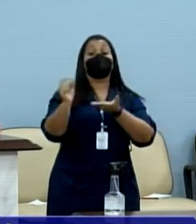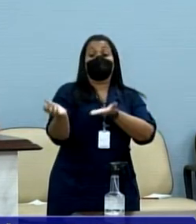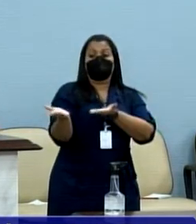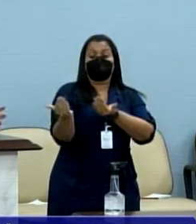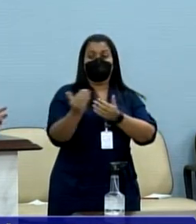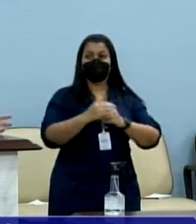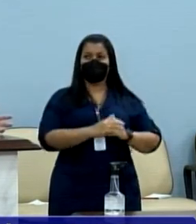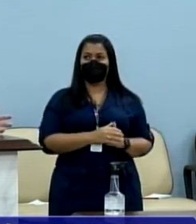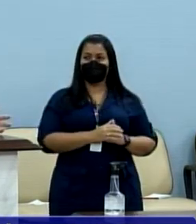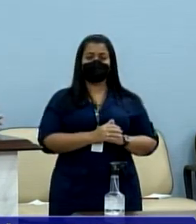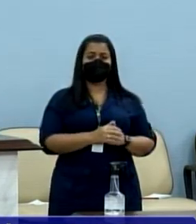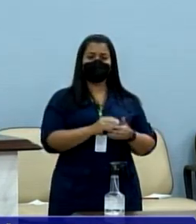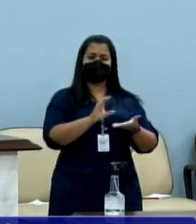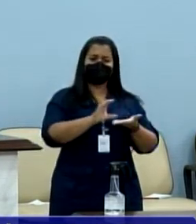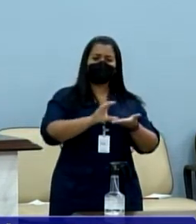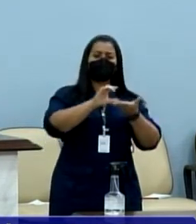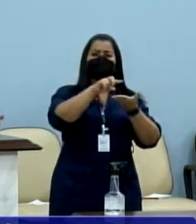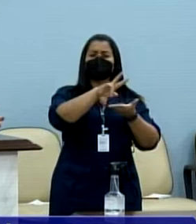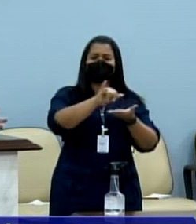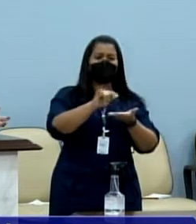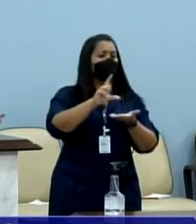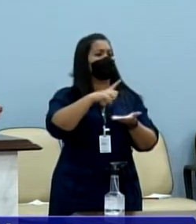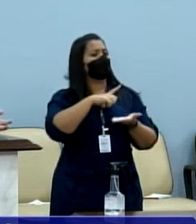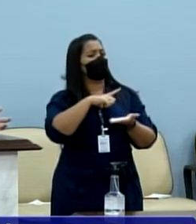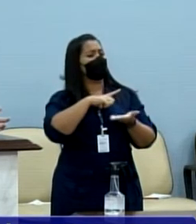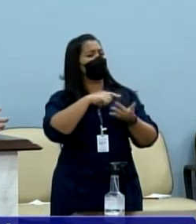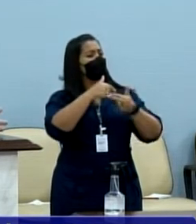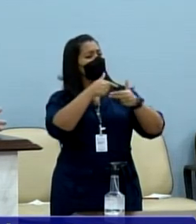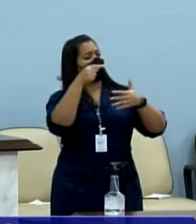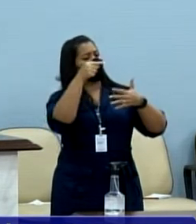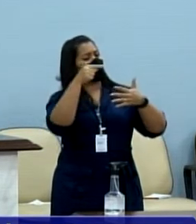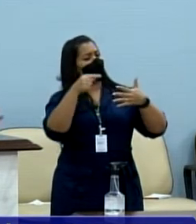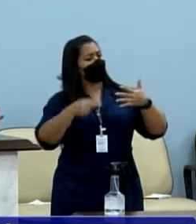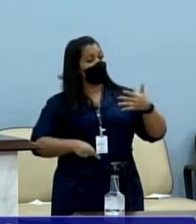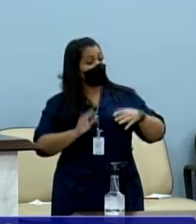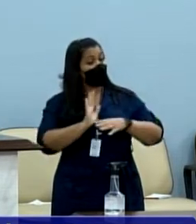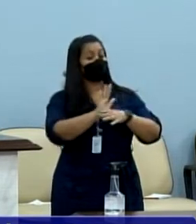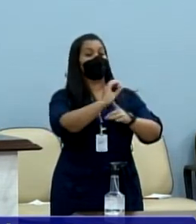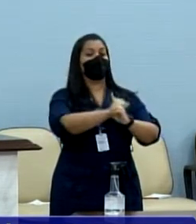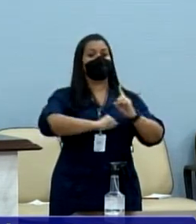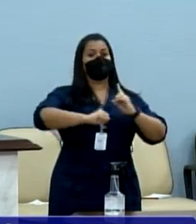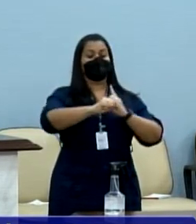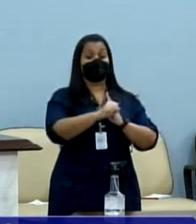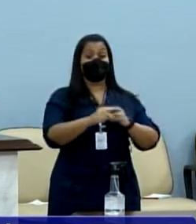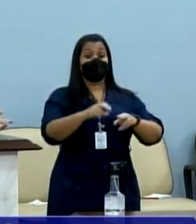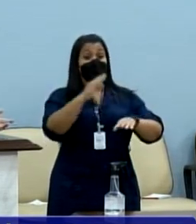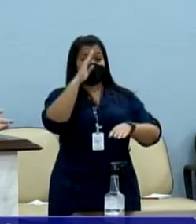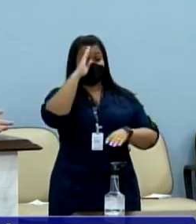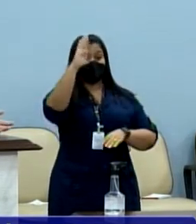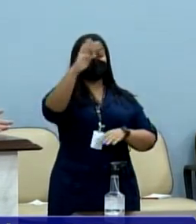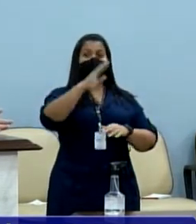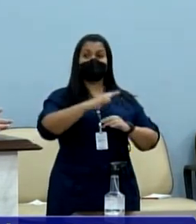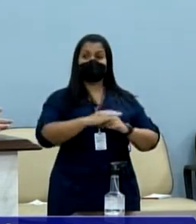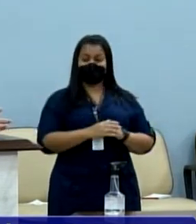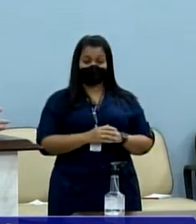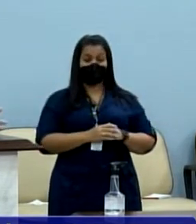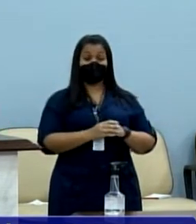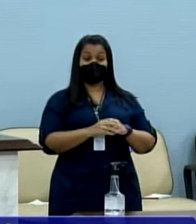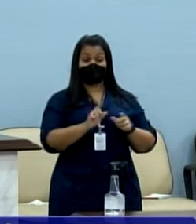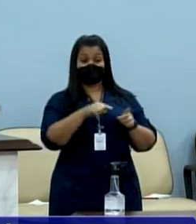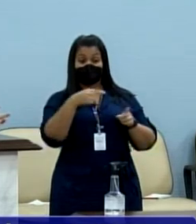um conselho que agregará muito para a nossa cidade, principalmente nesse momento de pós-pandemia,